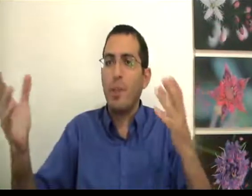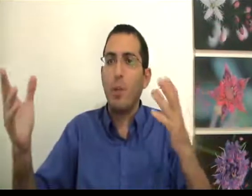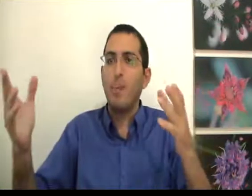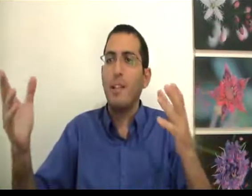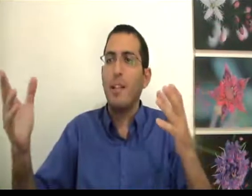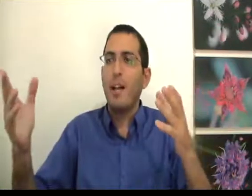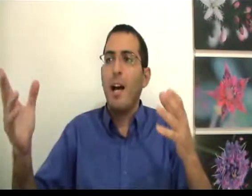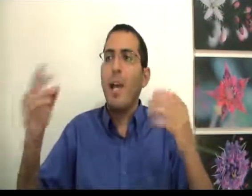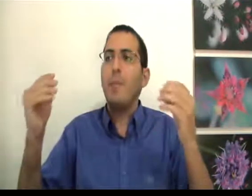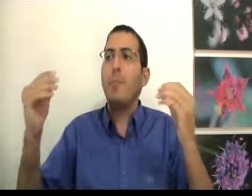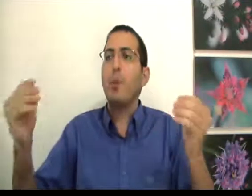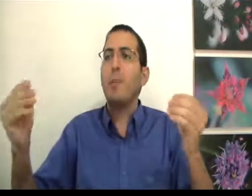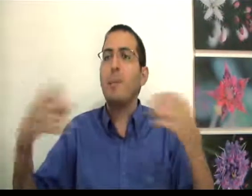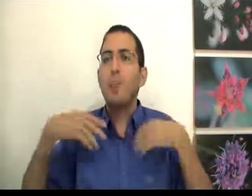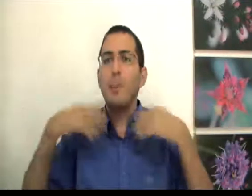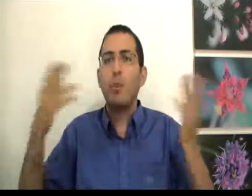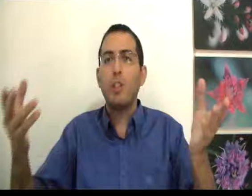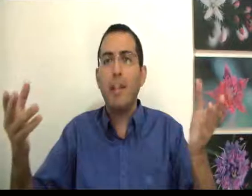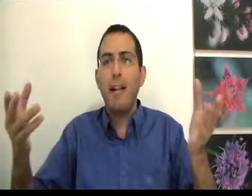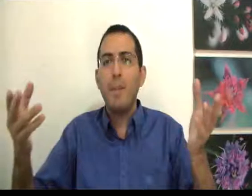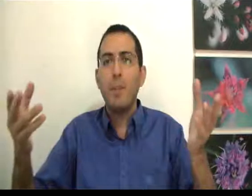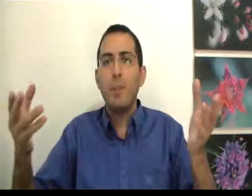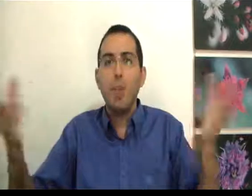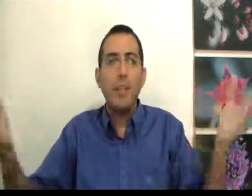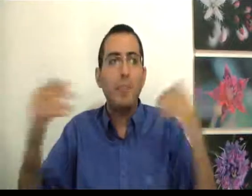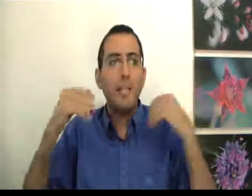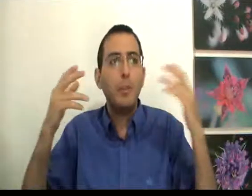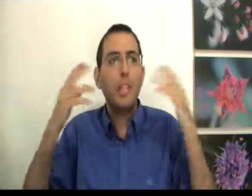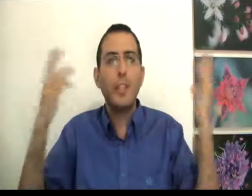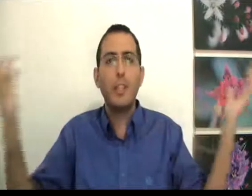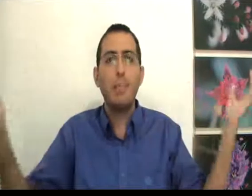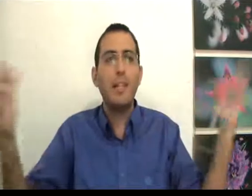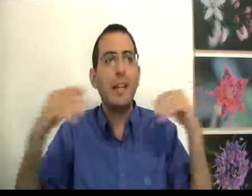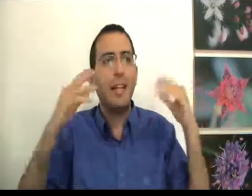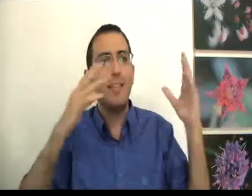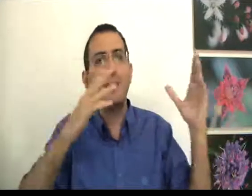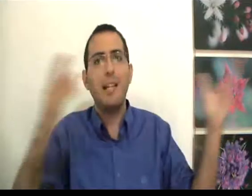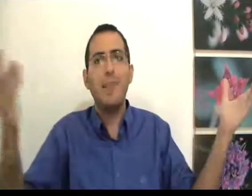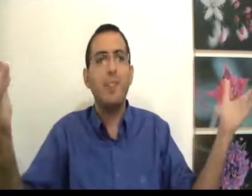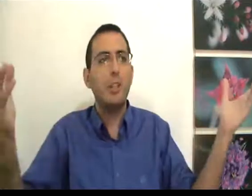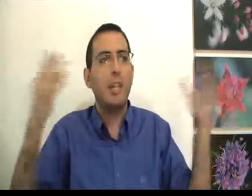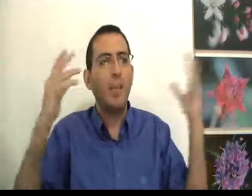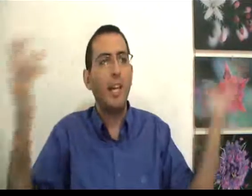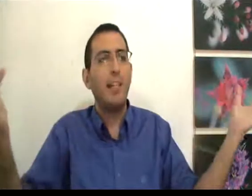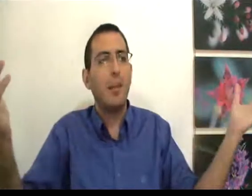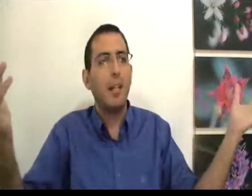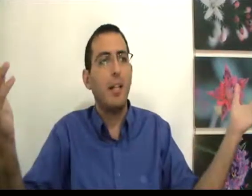בטוח בזה האם אתה בטוח בזה כמו שאתה בטוח שאתה קיים? לא, אז מה אתה משקר מה אתה החלטת שזה האמת וזה שקר מי החליט לך בכלל?